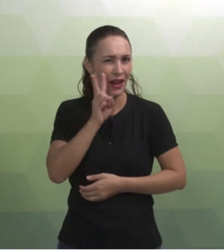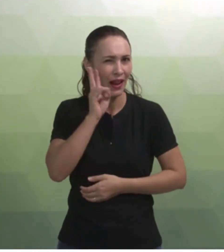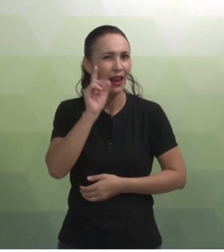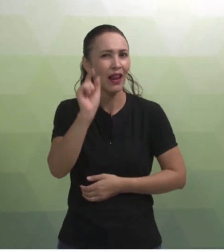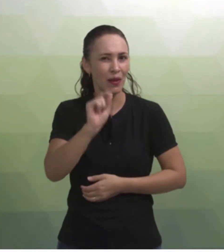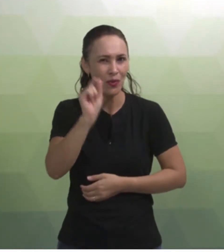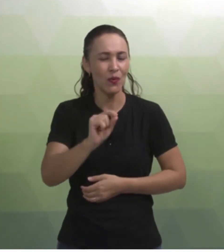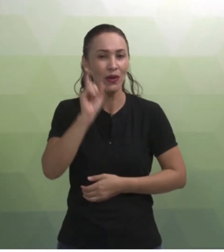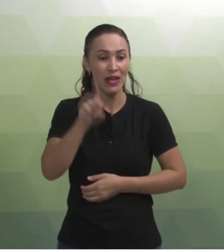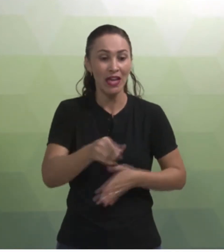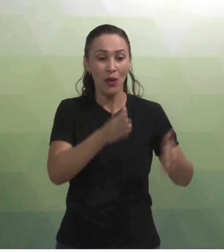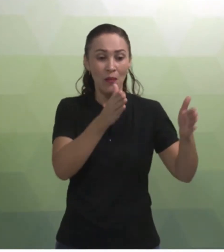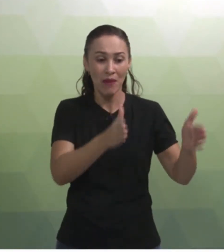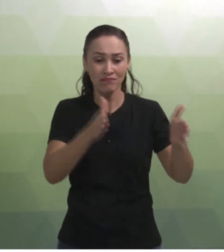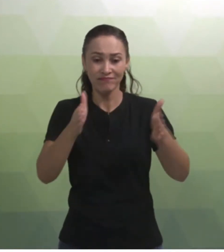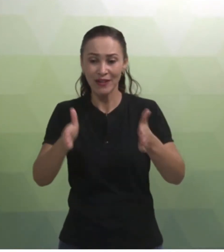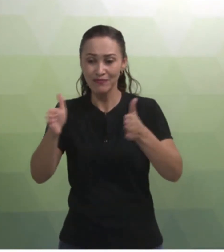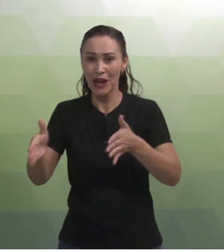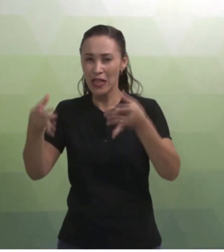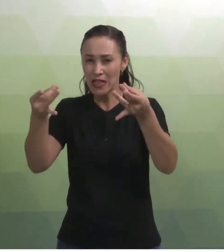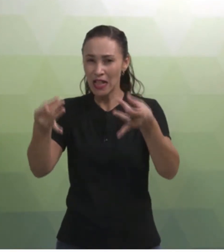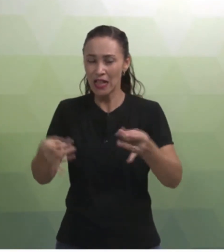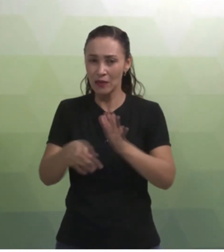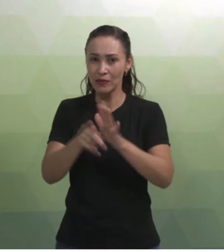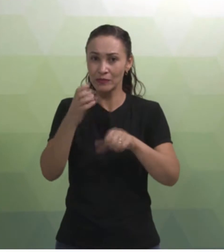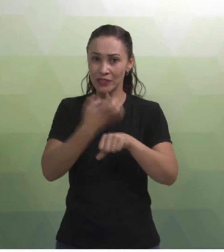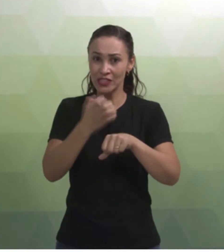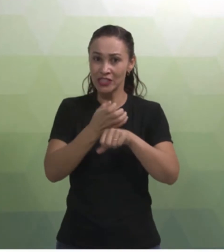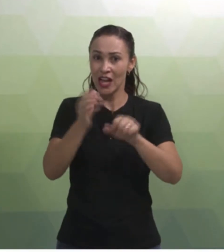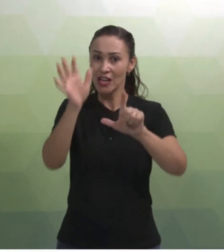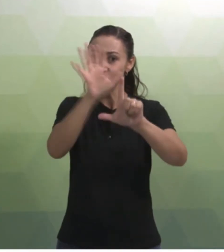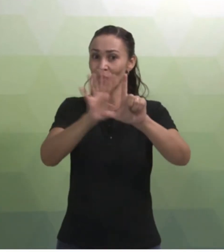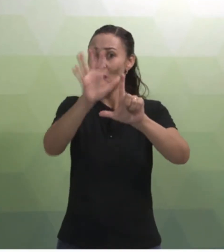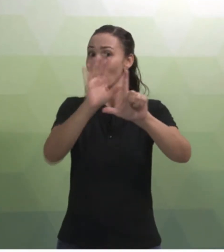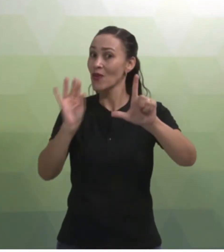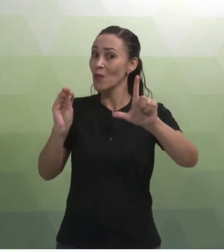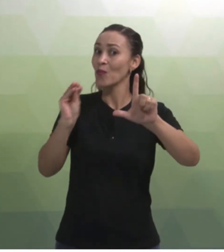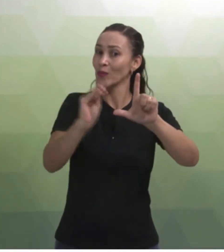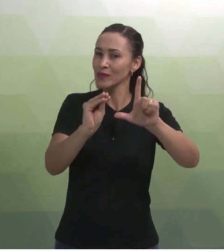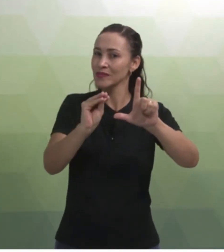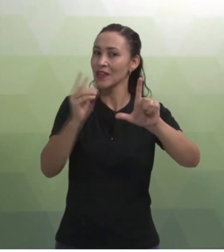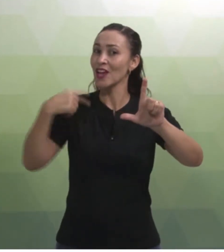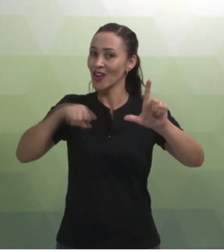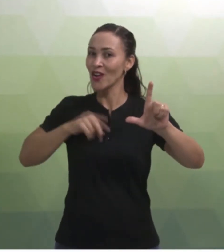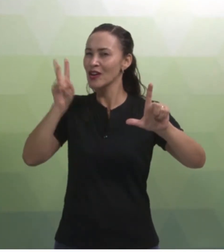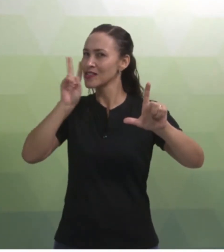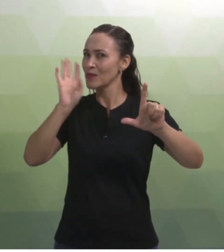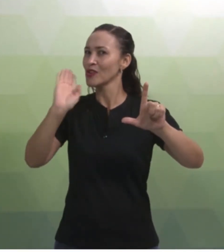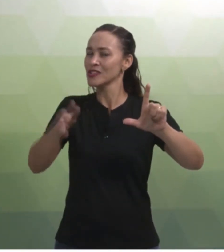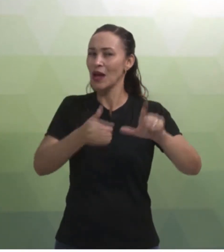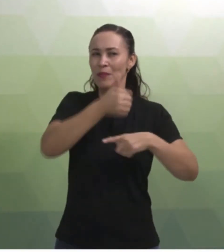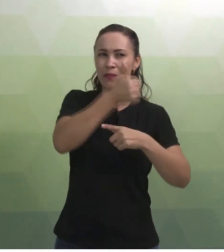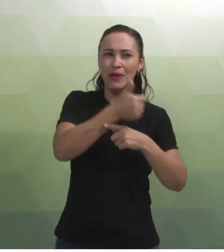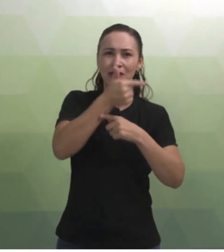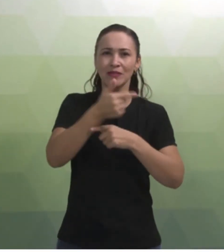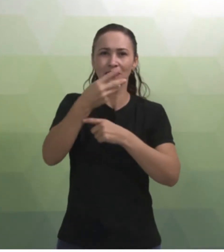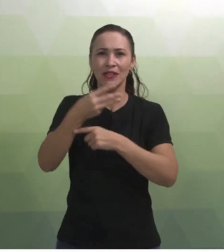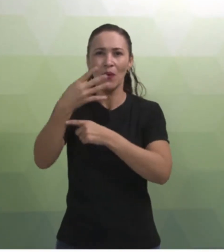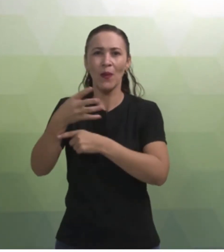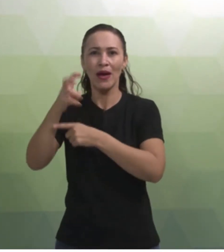Lembrando que o passo a passo do nosso estágio está disponível no AVA. E nós também já falamos, lembra? Primeira, segunda, terceira, quarta, quinta e